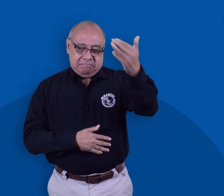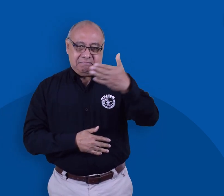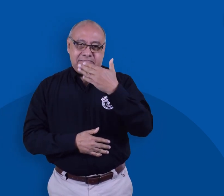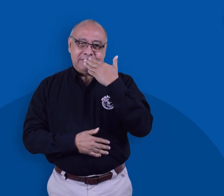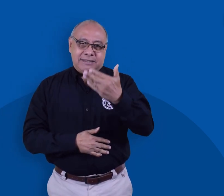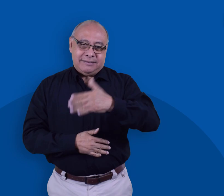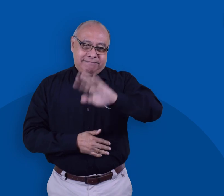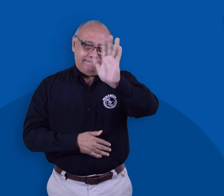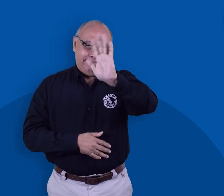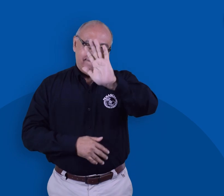gracias. Hasta pronto.